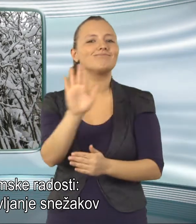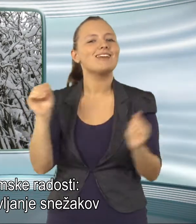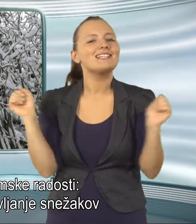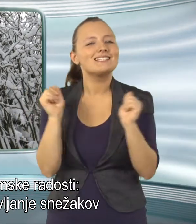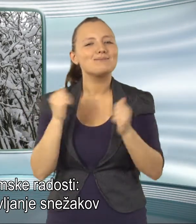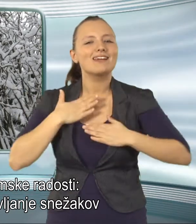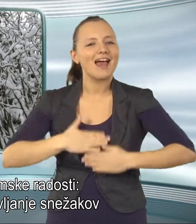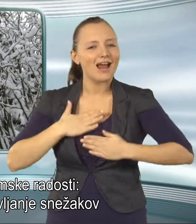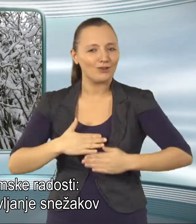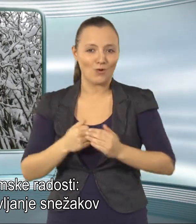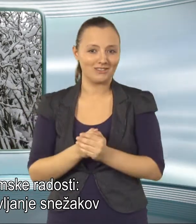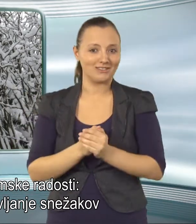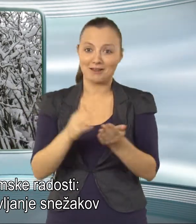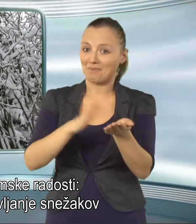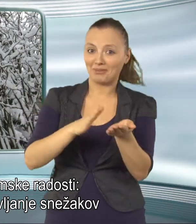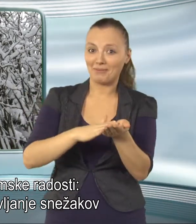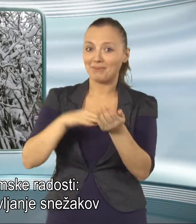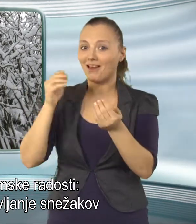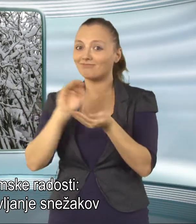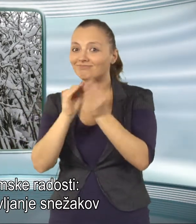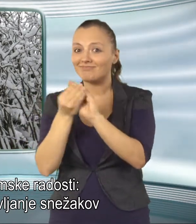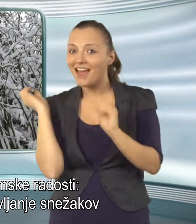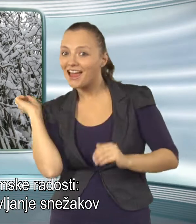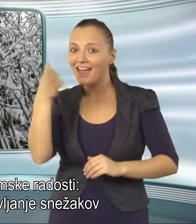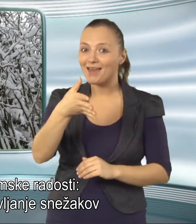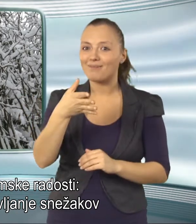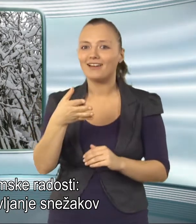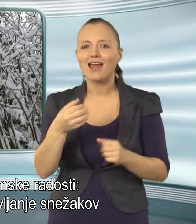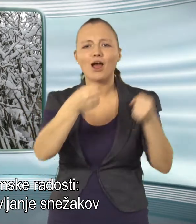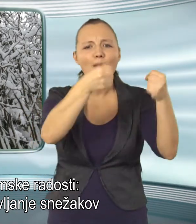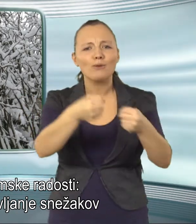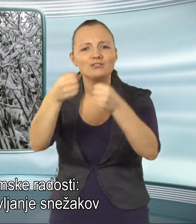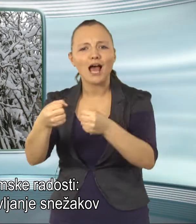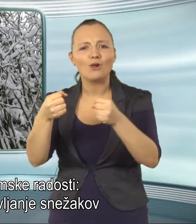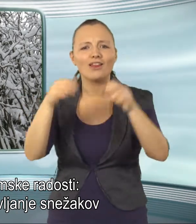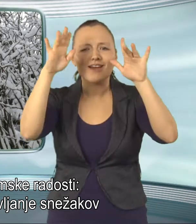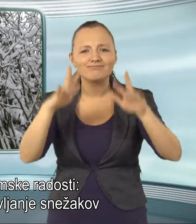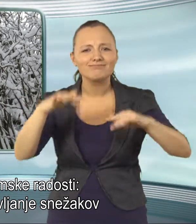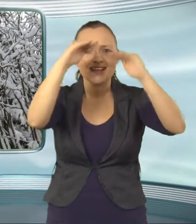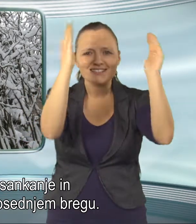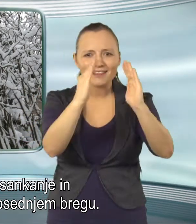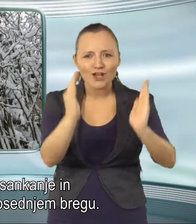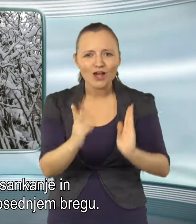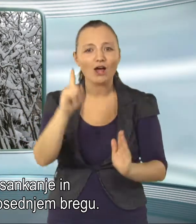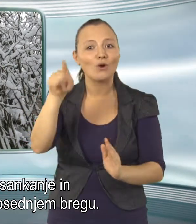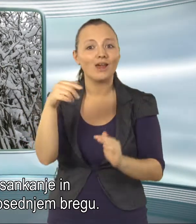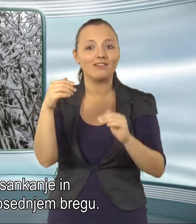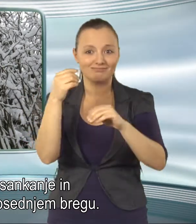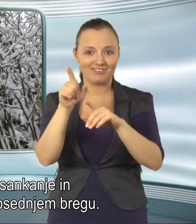Kepanje, postavljanje snežakov in gradov, sankanje in smučanje na sosednjem bregu.